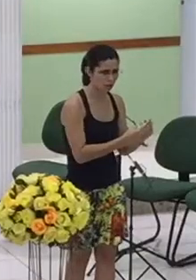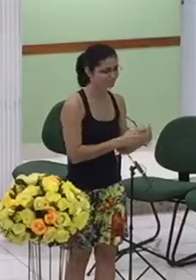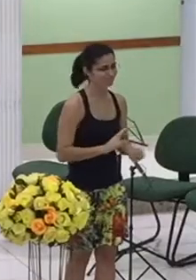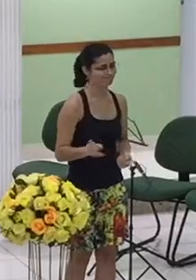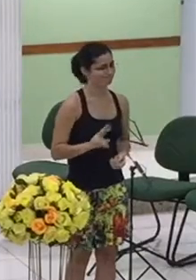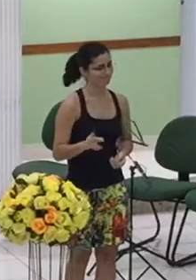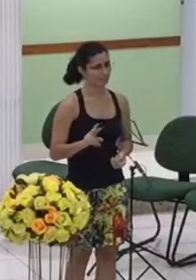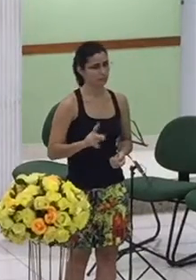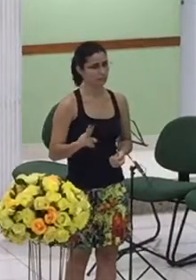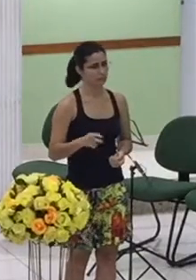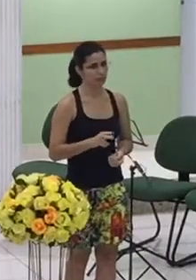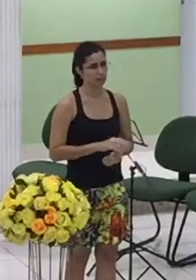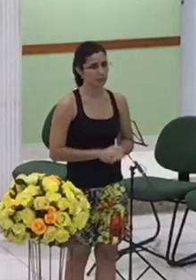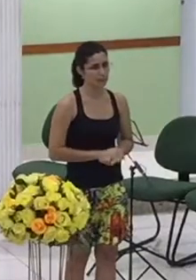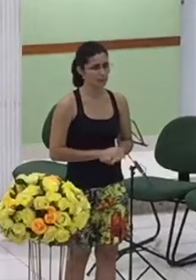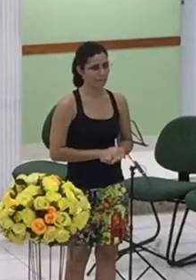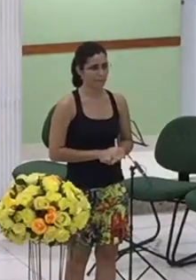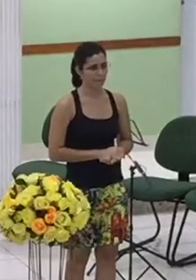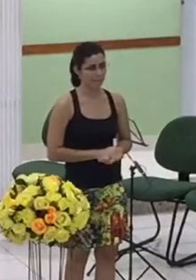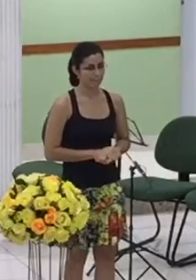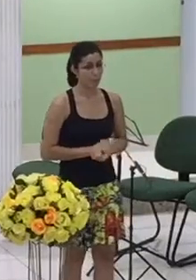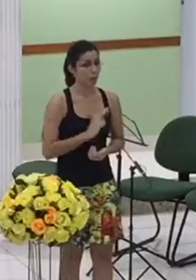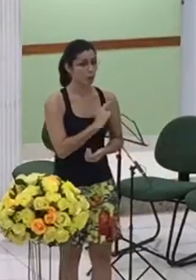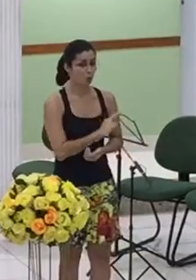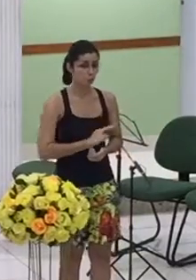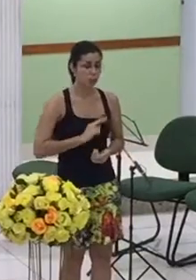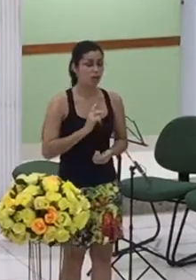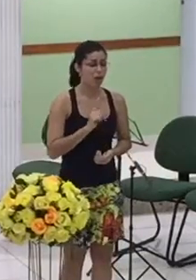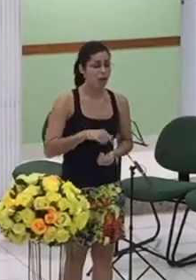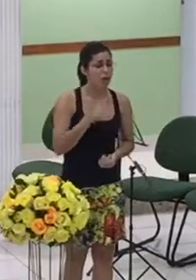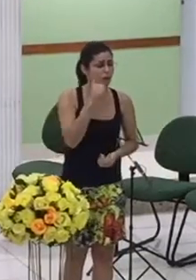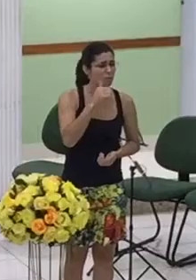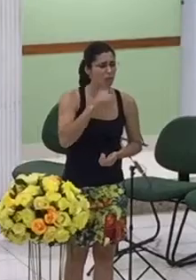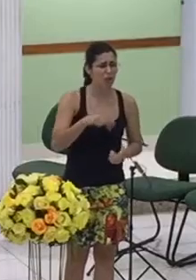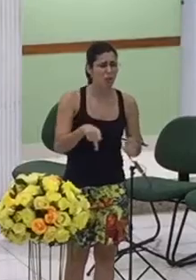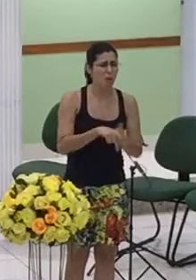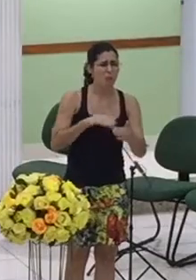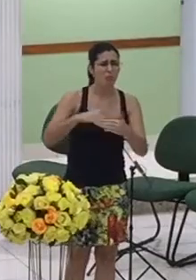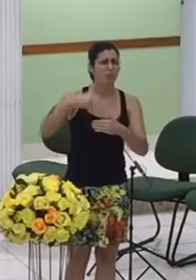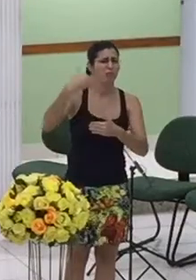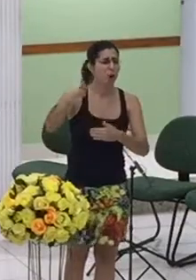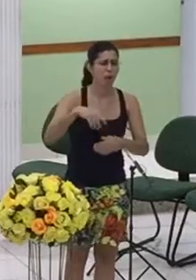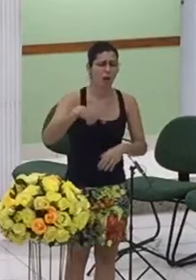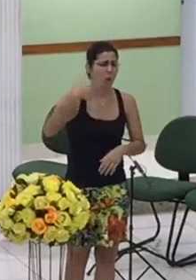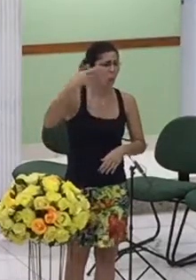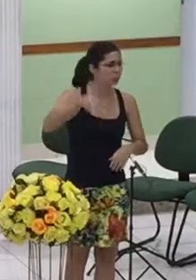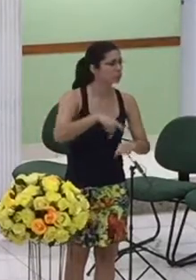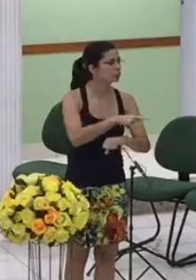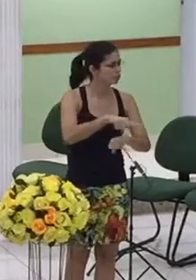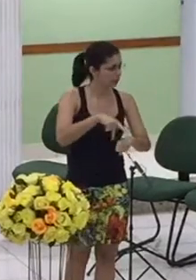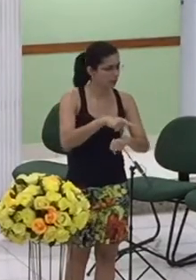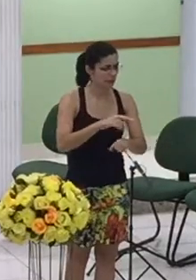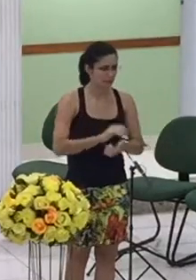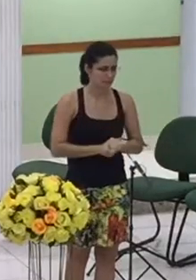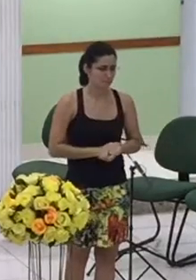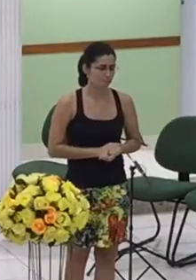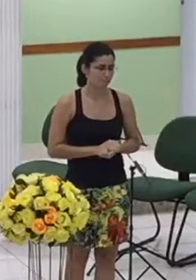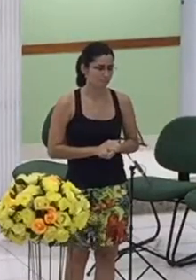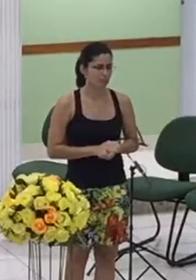ela era uma estrangeira nós nos lembramos da história que ela era nora de Boemi e